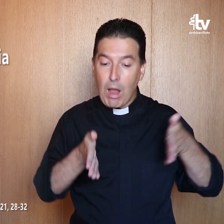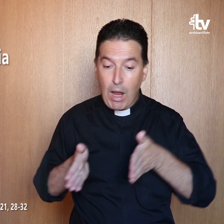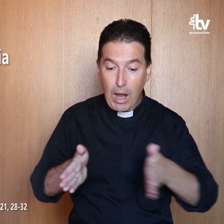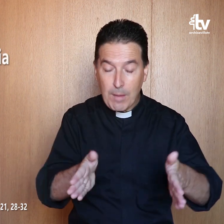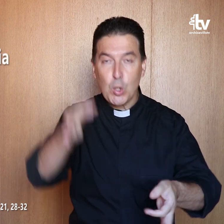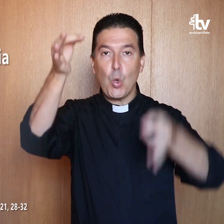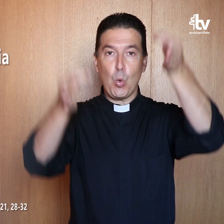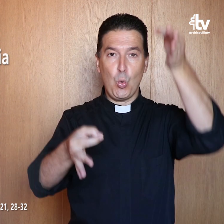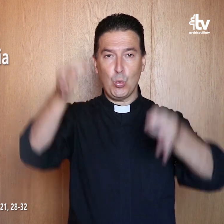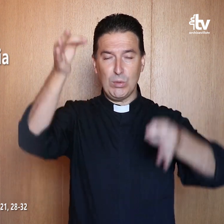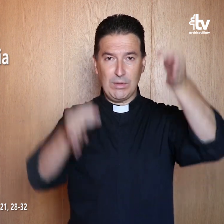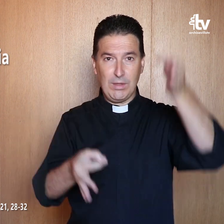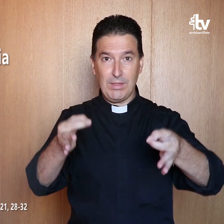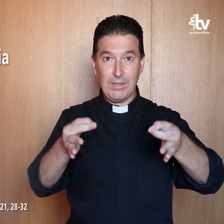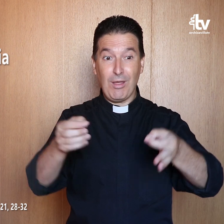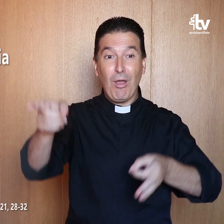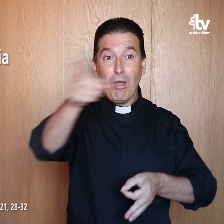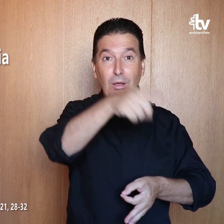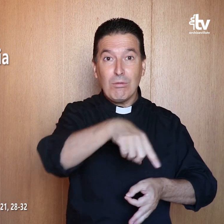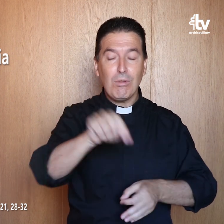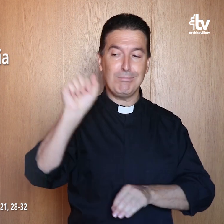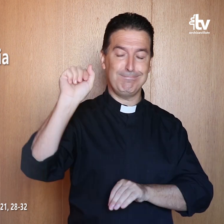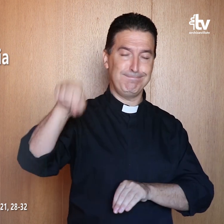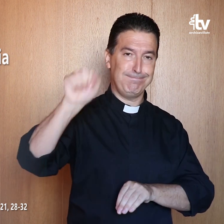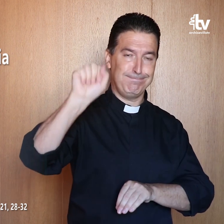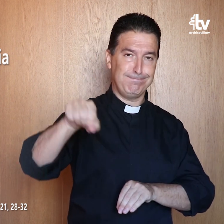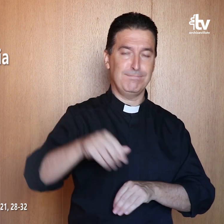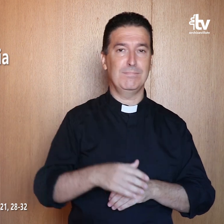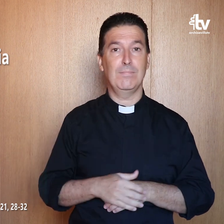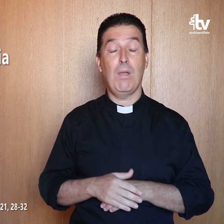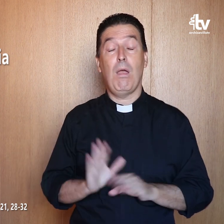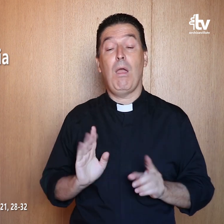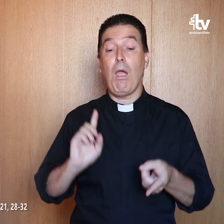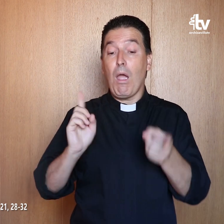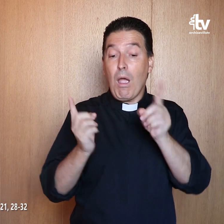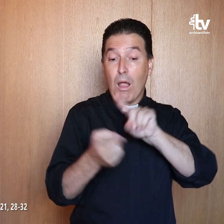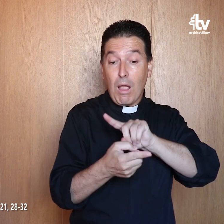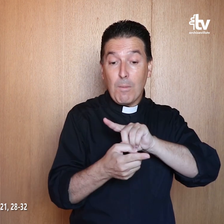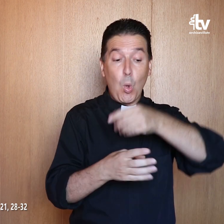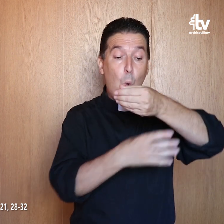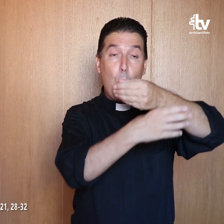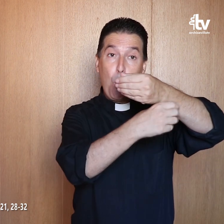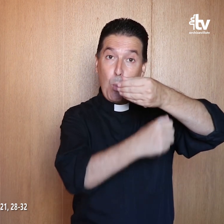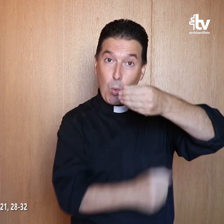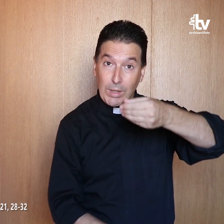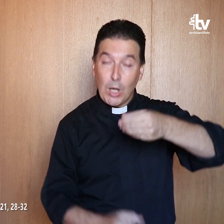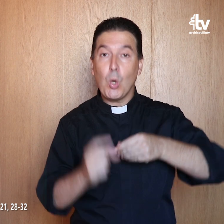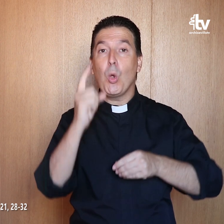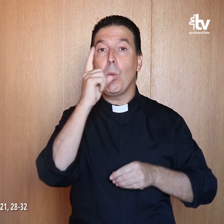el camino de la justicia Y no le creísteis. En cambio, los publicanos